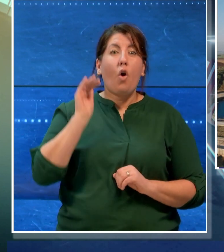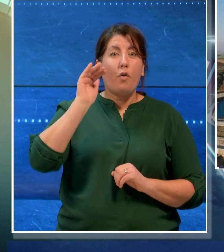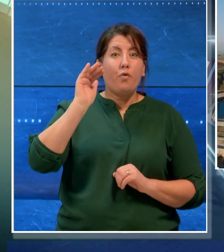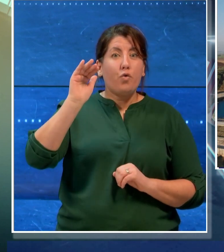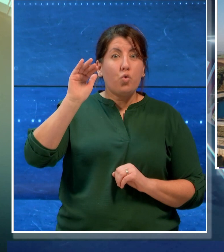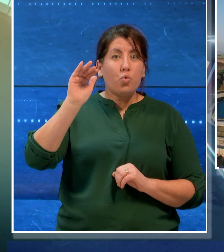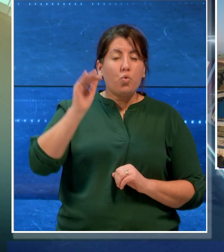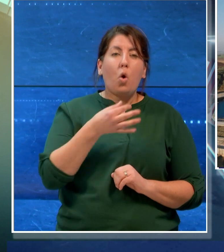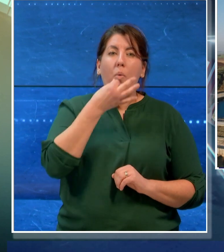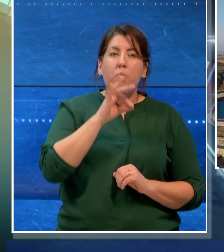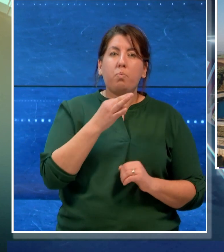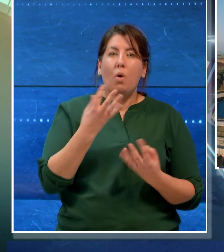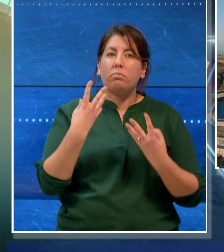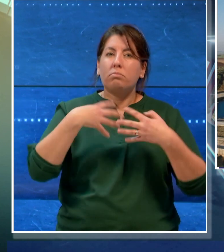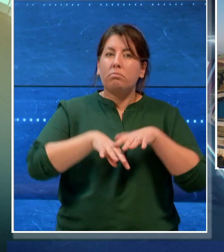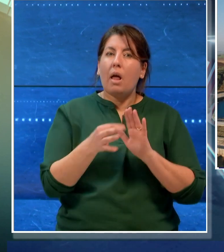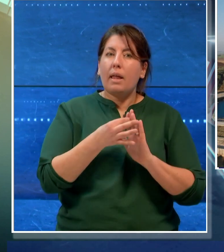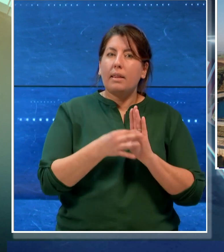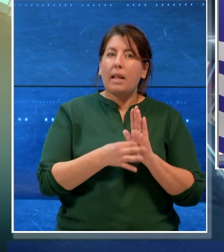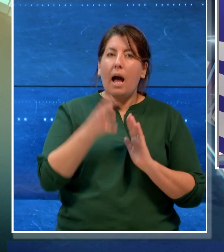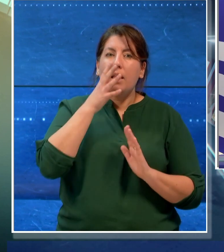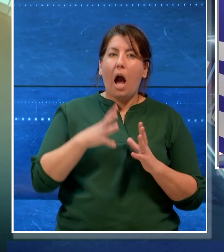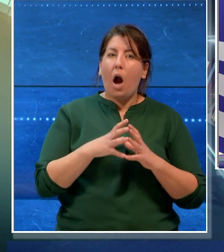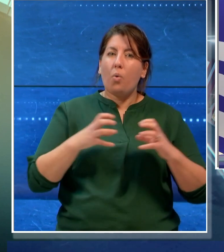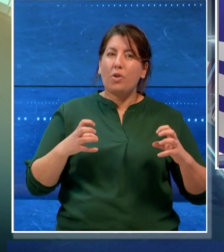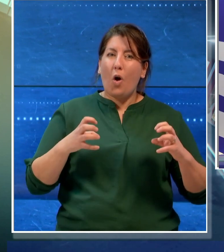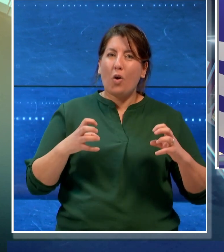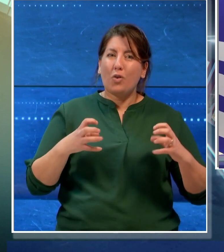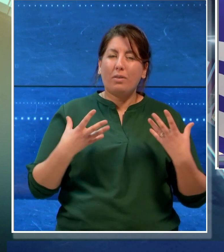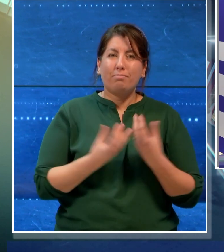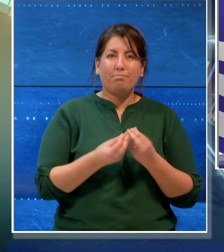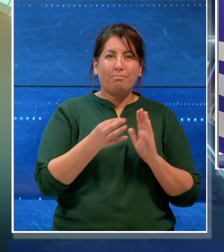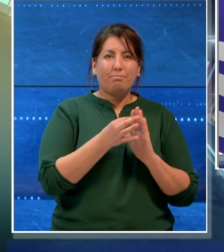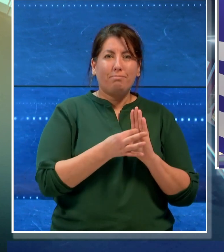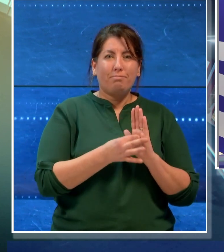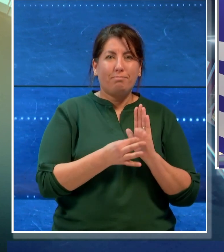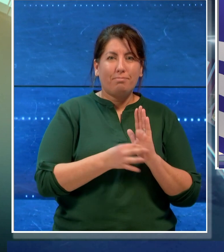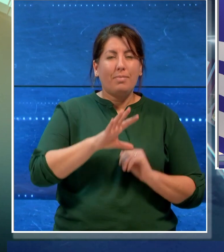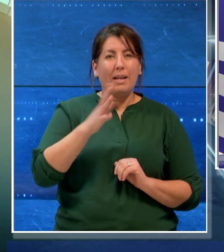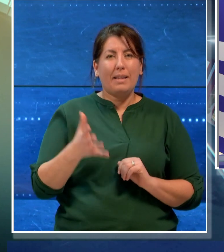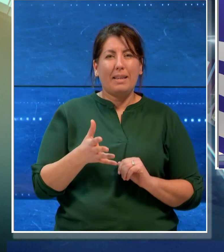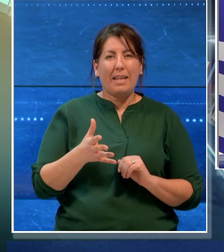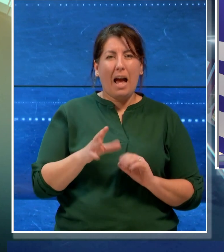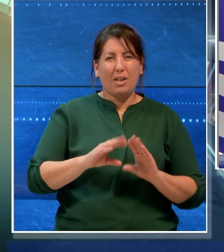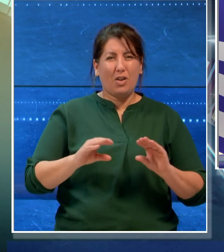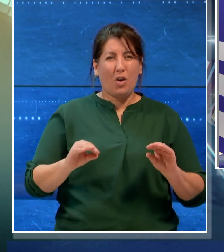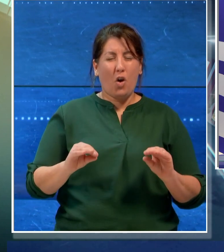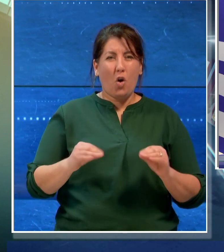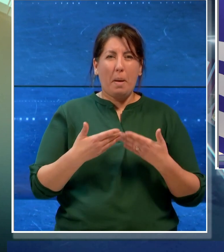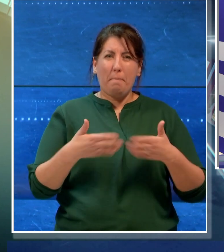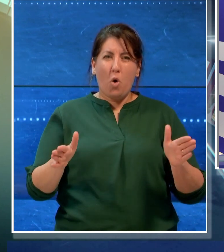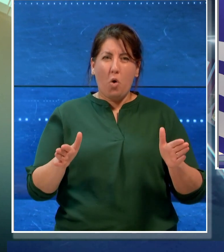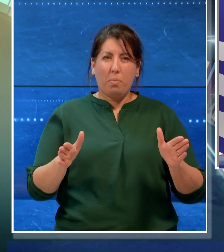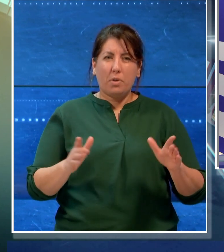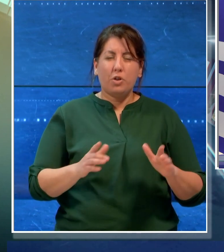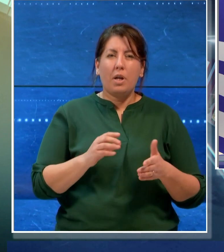integrare i dati di acquedotto con quelli di altri soggetti pubblici e fornitori